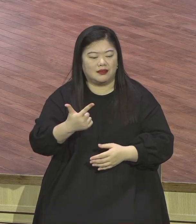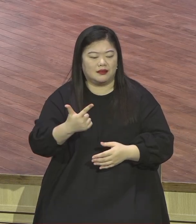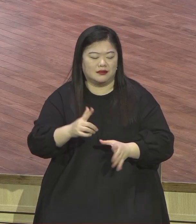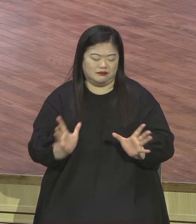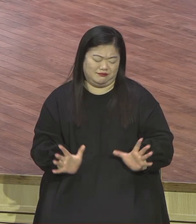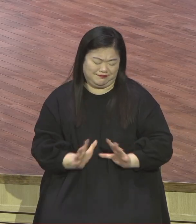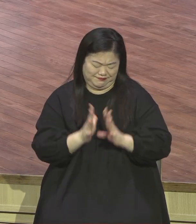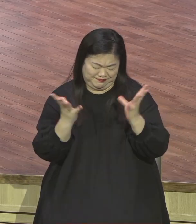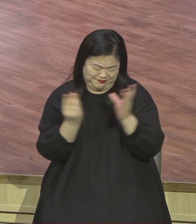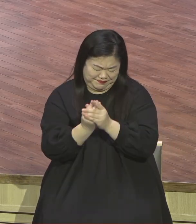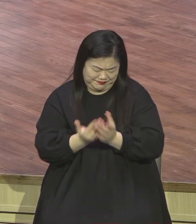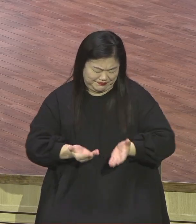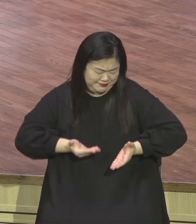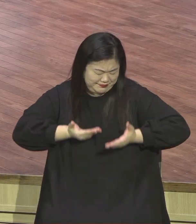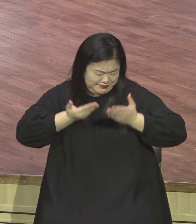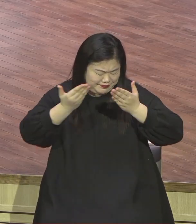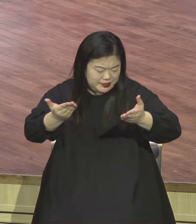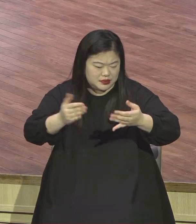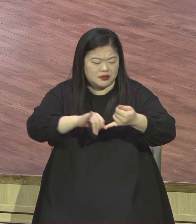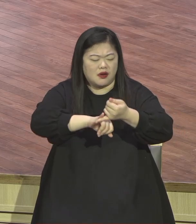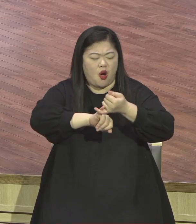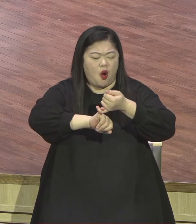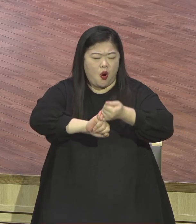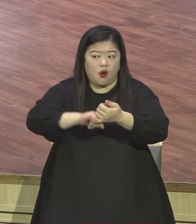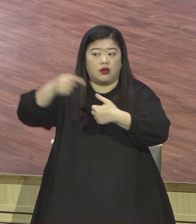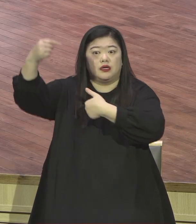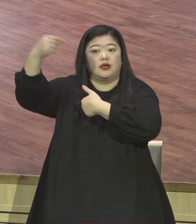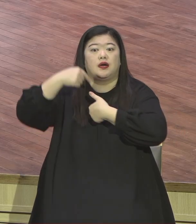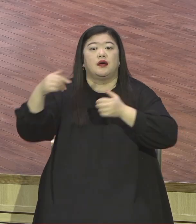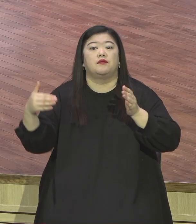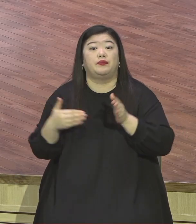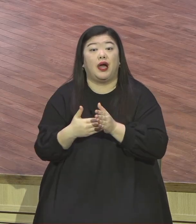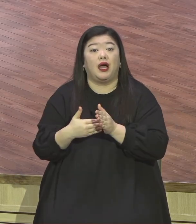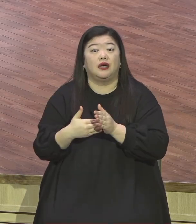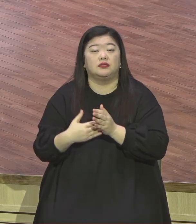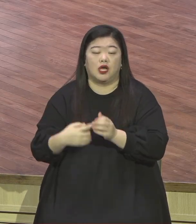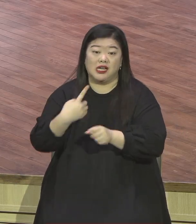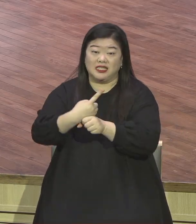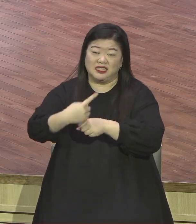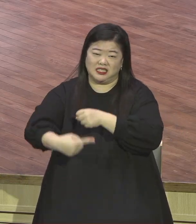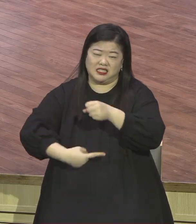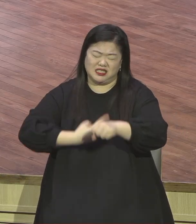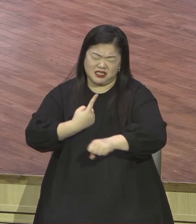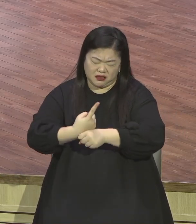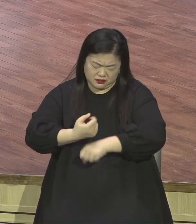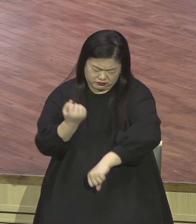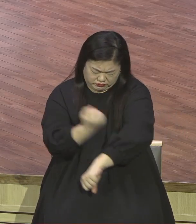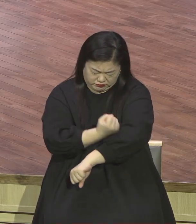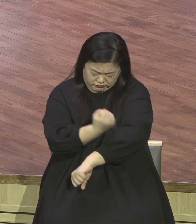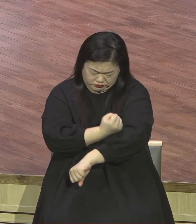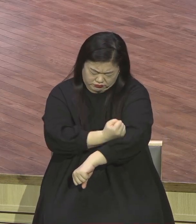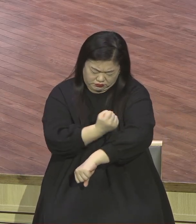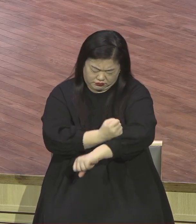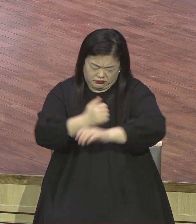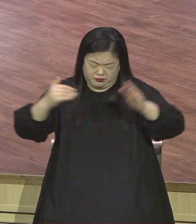그렇게 올인을 하다 보니까 그 다음에 할 힘이 없어 그 부서에 대해서는 청년회